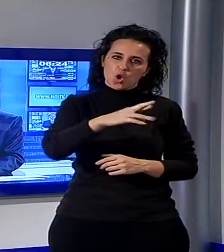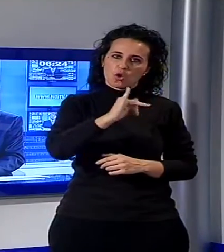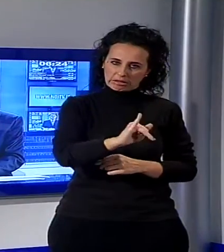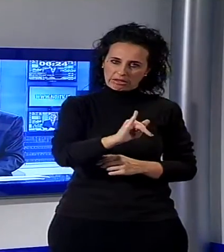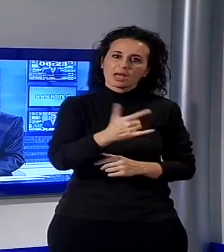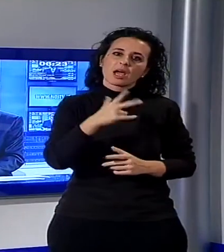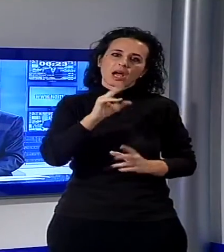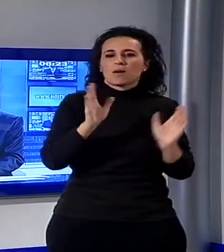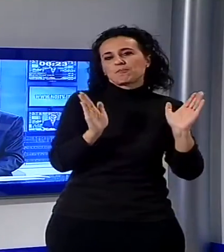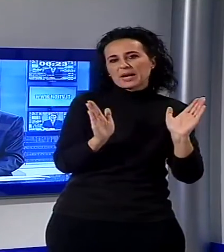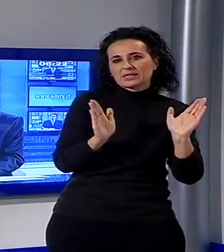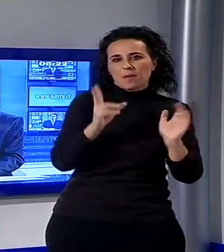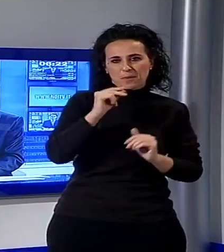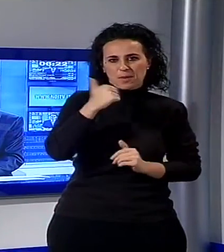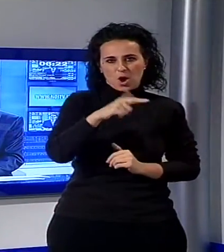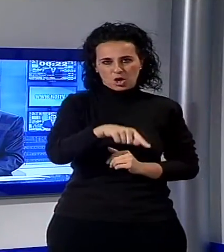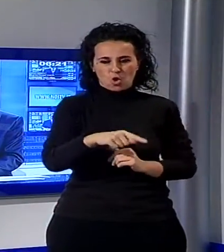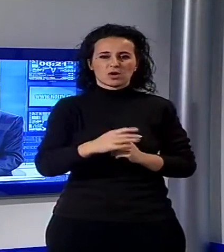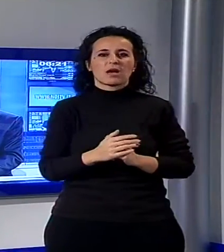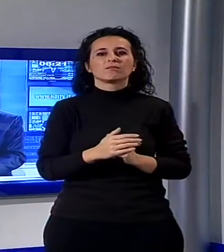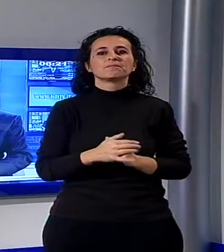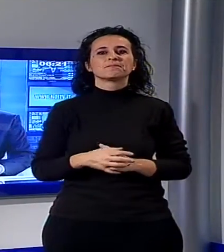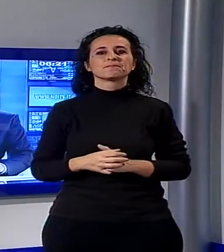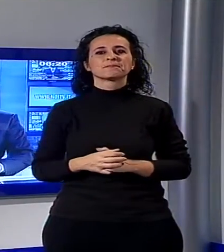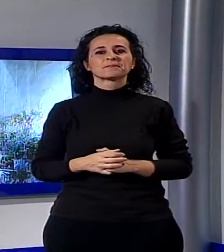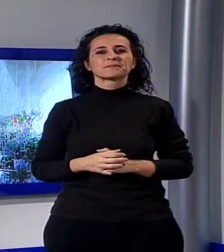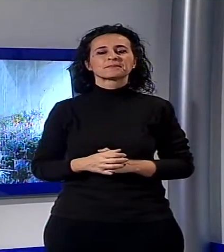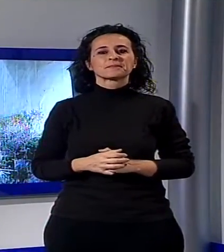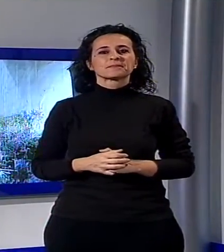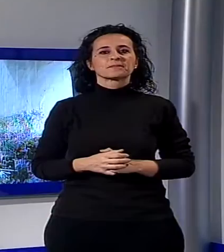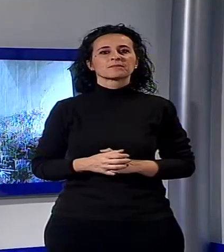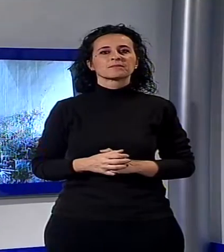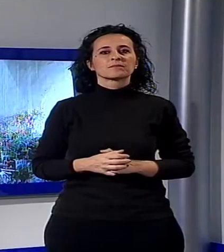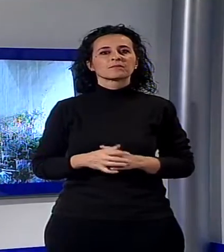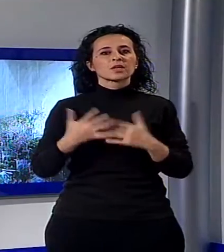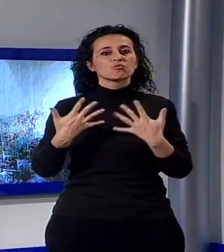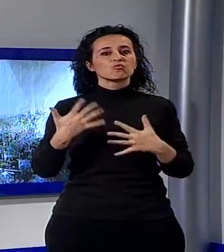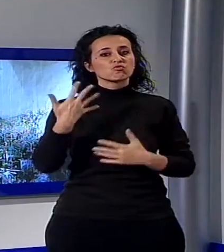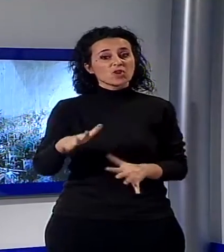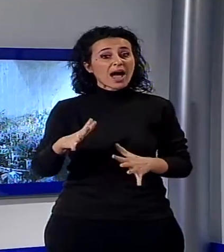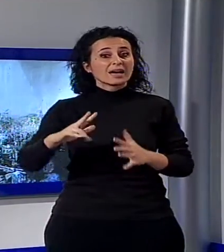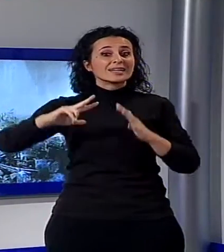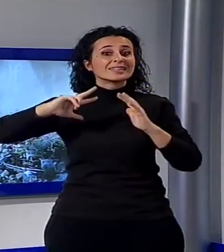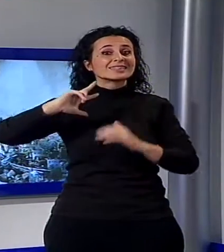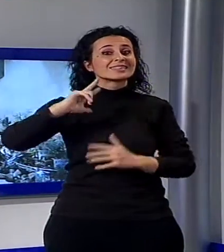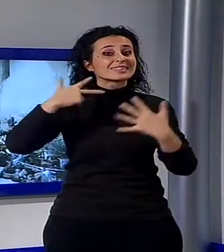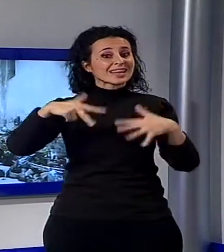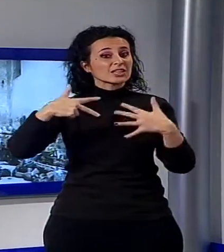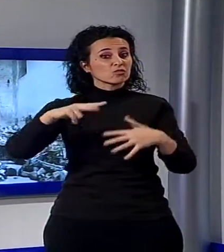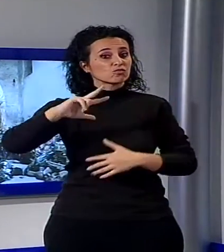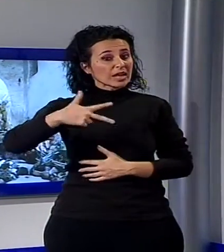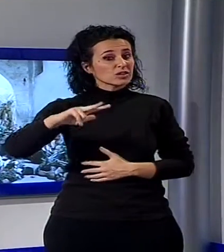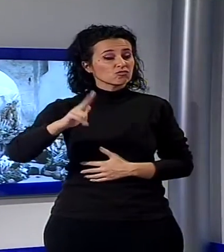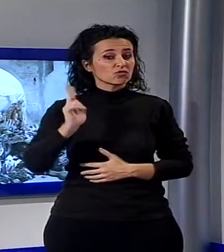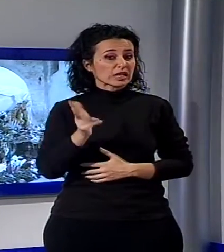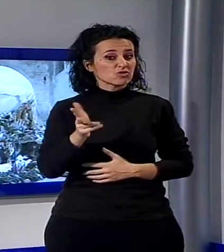presepe che ogni anno viene allestito nella chiesetta di San Quirico. Giunto alla sua tredicesima edizione, il presepe allestito all